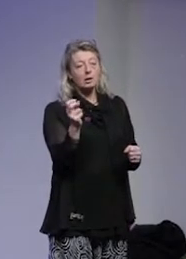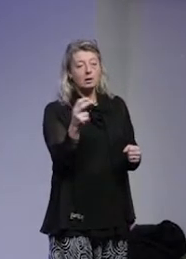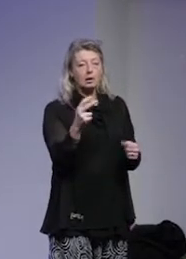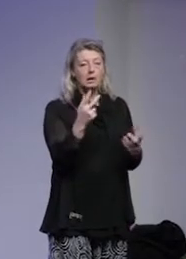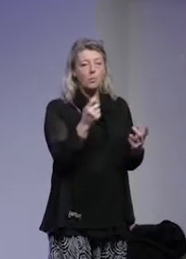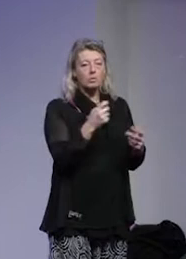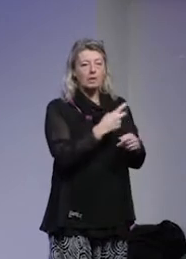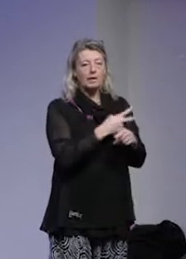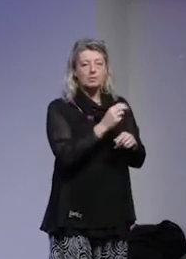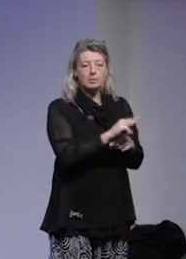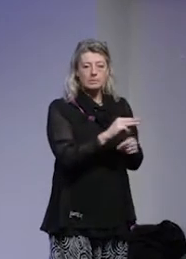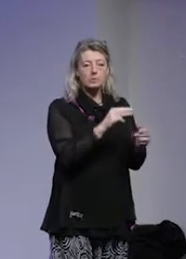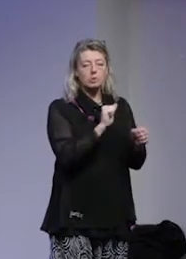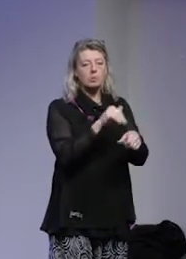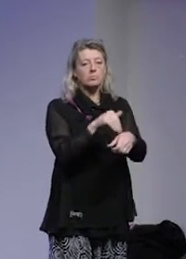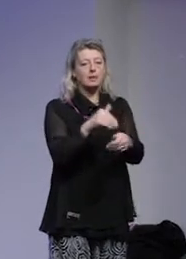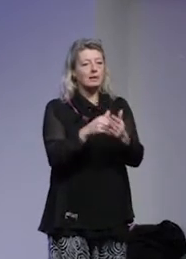till säkerhetstjänsterna.